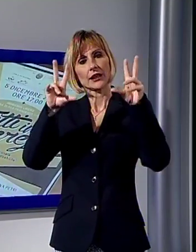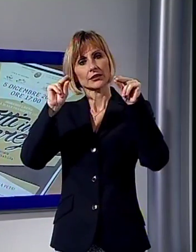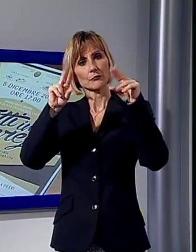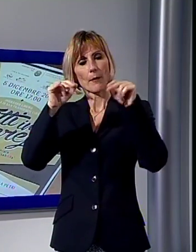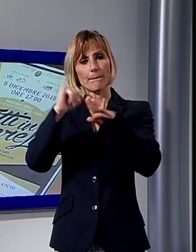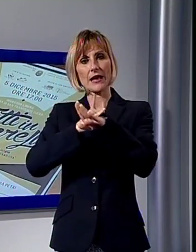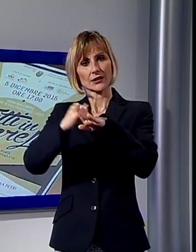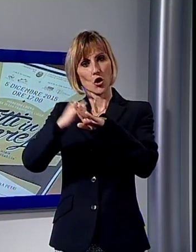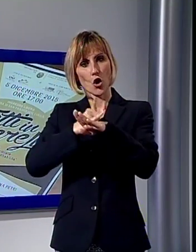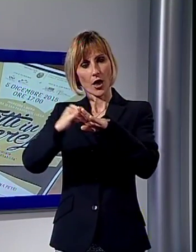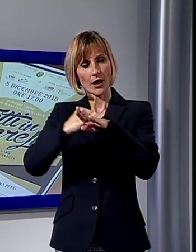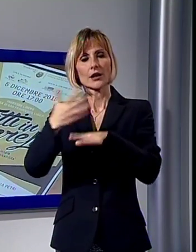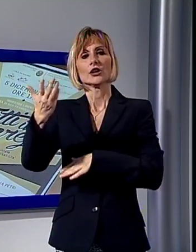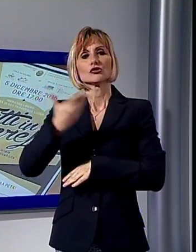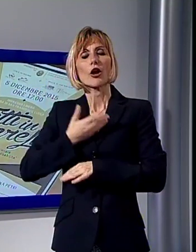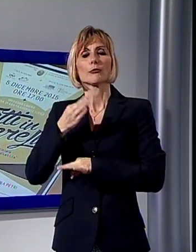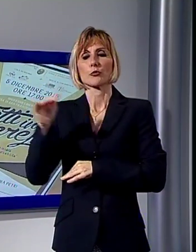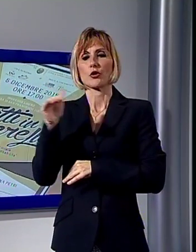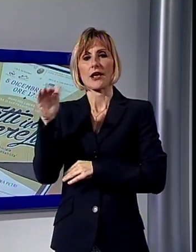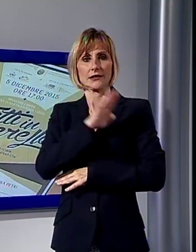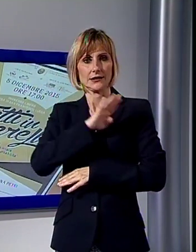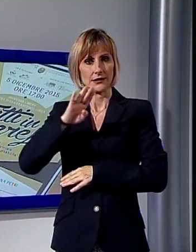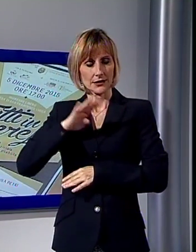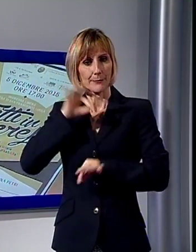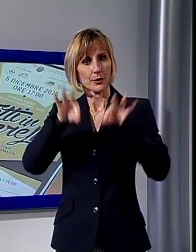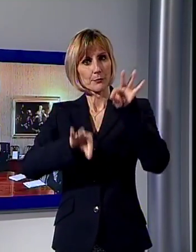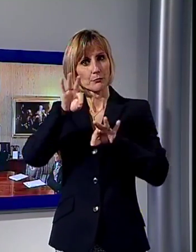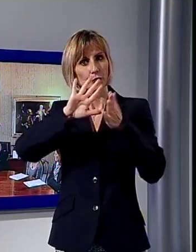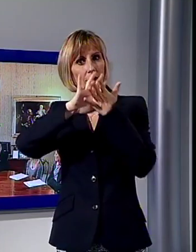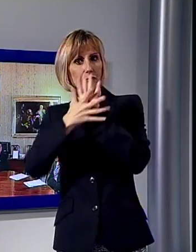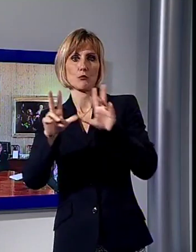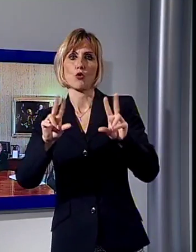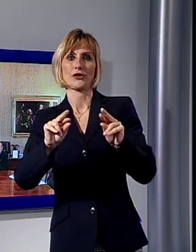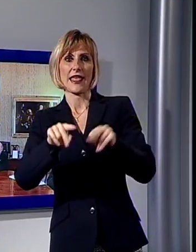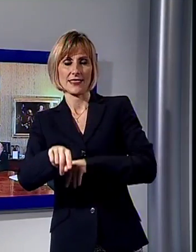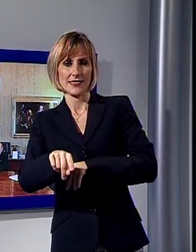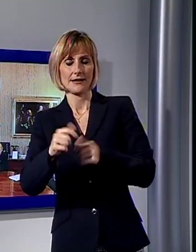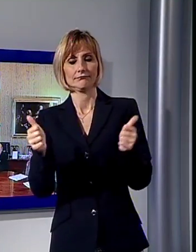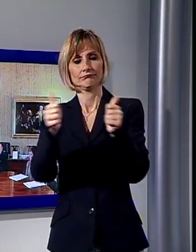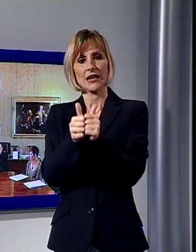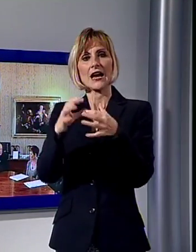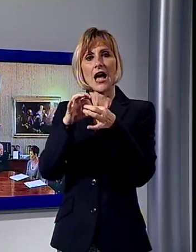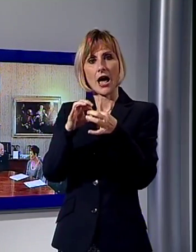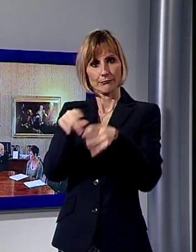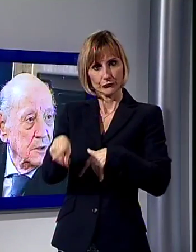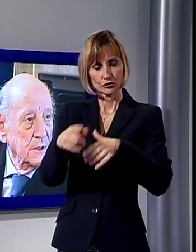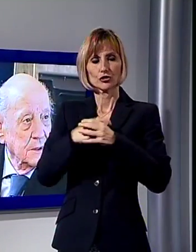modelli saranno proprio i ragazzi con disabilità che sfileranno accompagnati da loro coetanei. Il messaggio che gli organizzatori vogliono